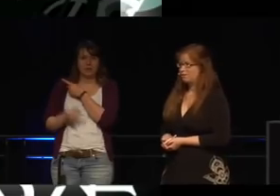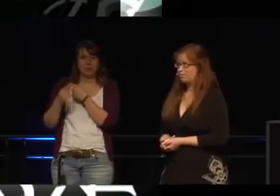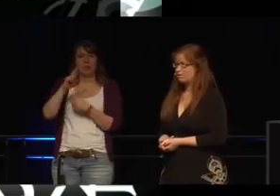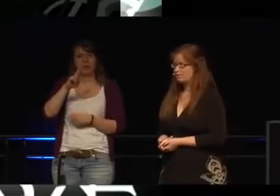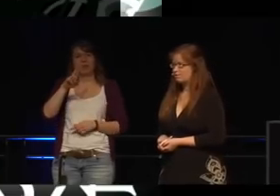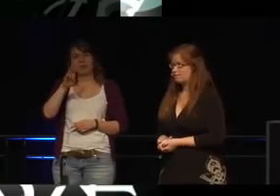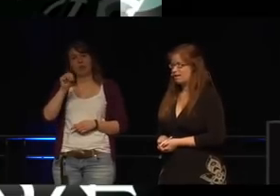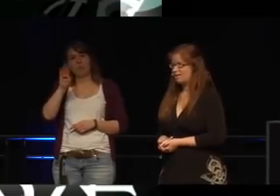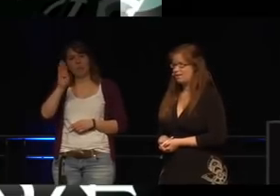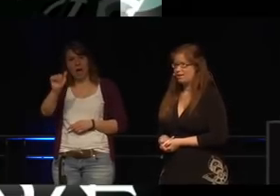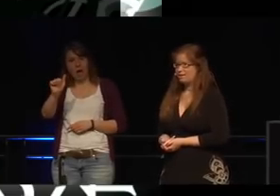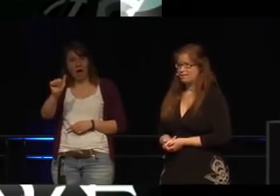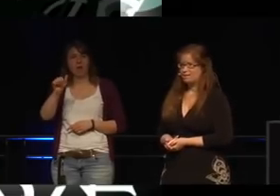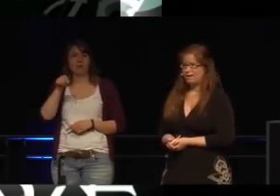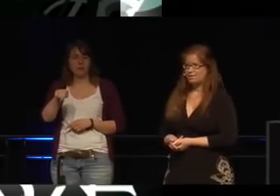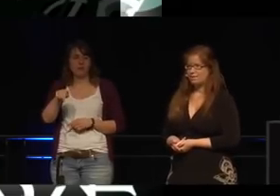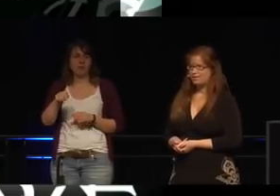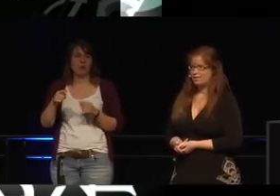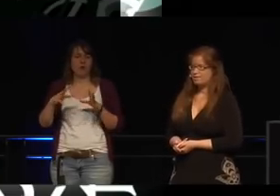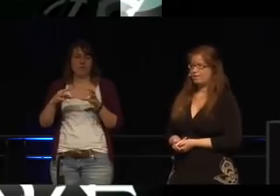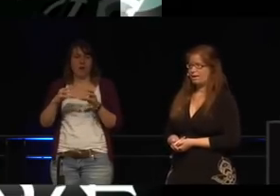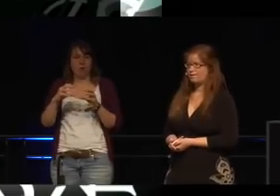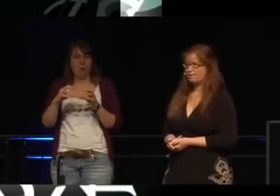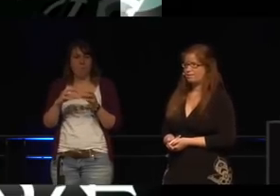dumme Entscheidungen vielleicht dann doch zurückzunehmen.